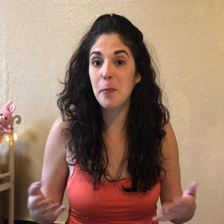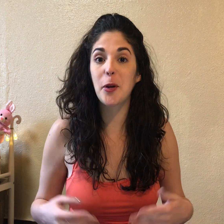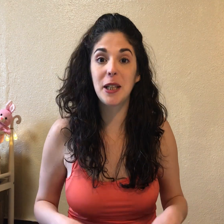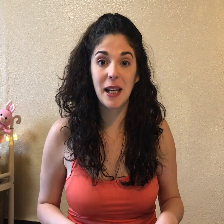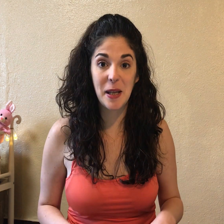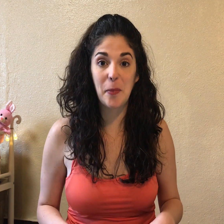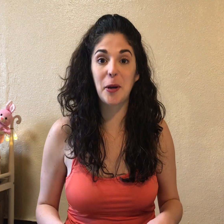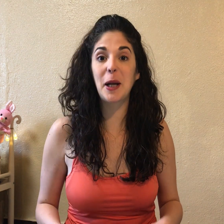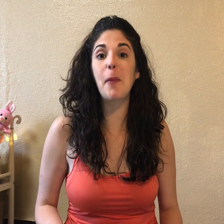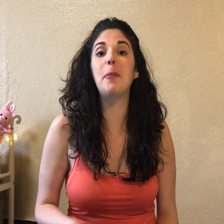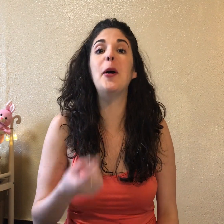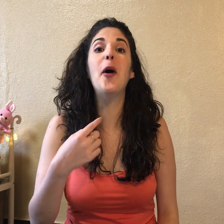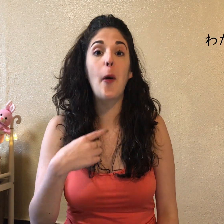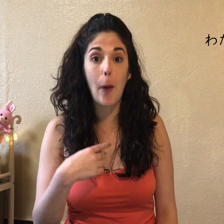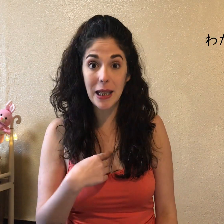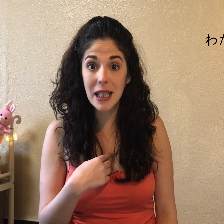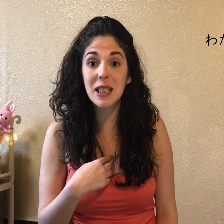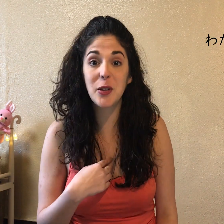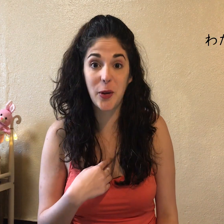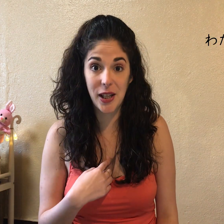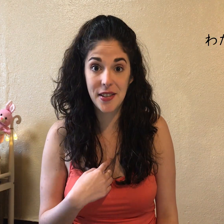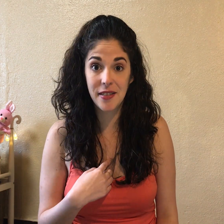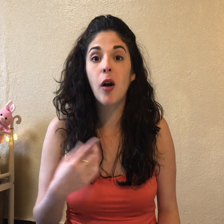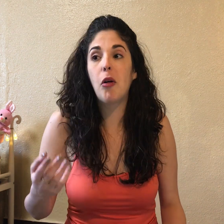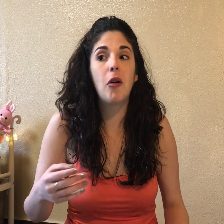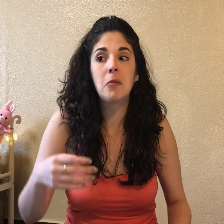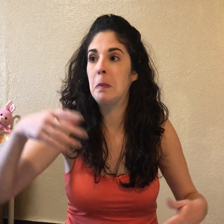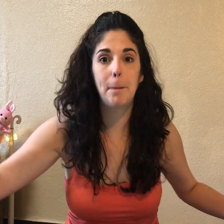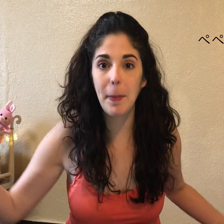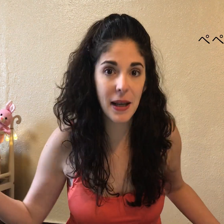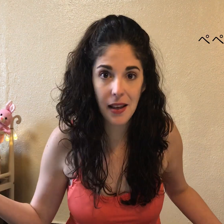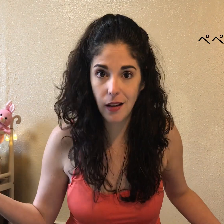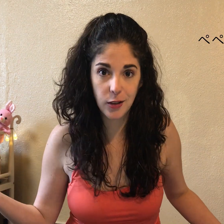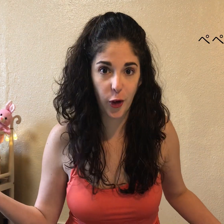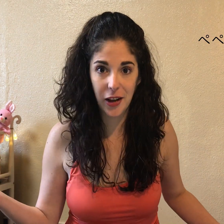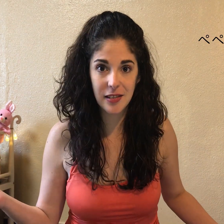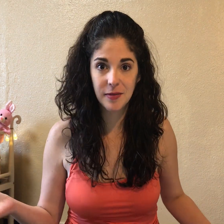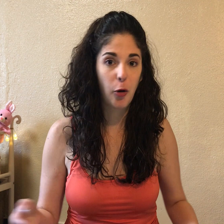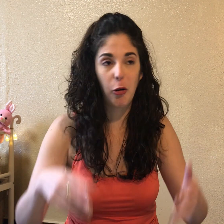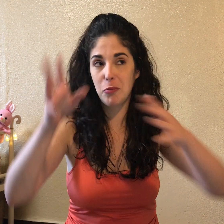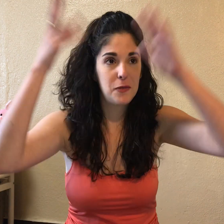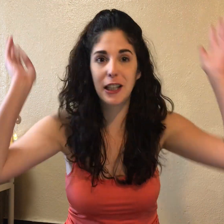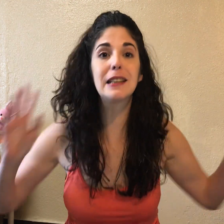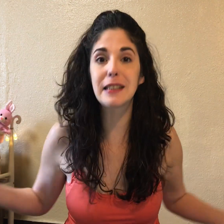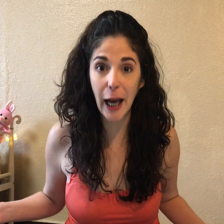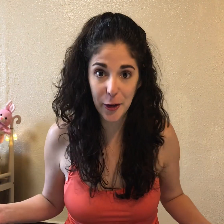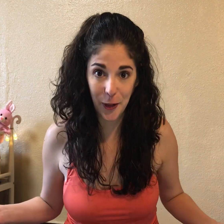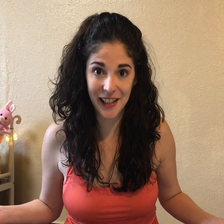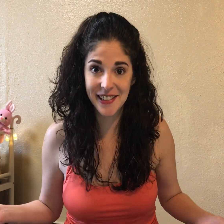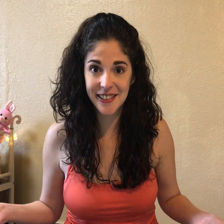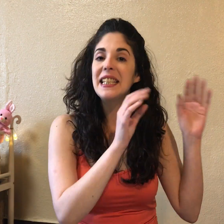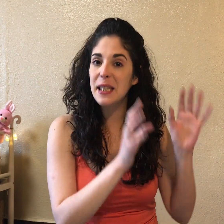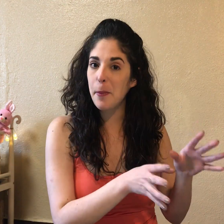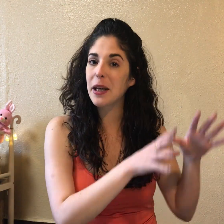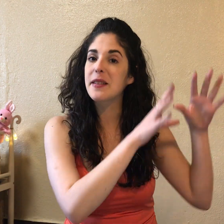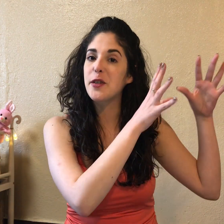podría ser, por ejemplo, Watashi no desu ka? O Pepe san no desu ka? O quien sea no desu ka? Siempre que se